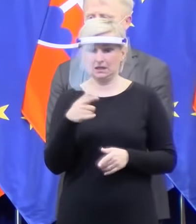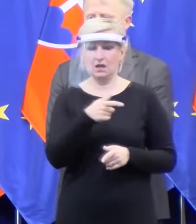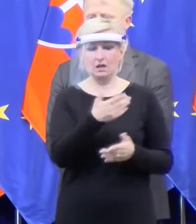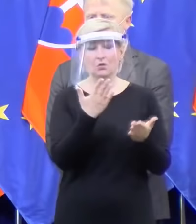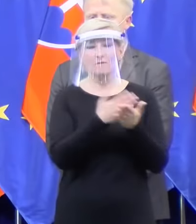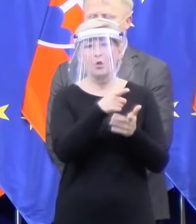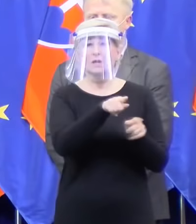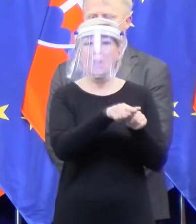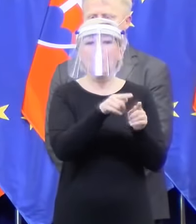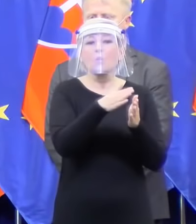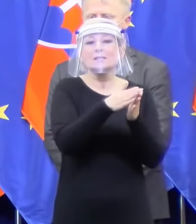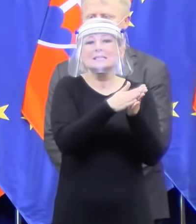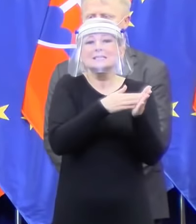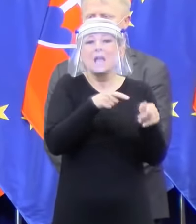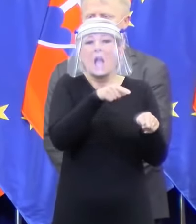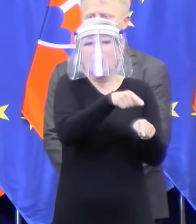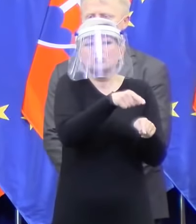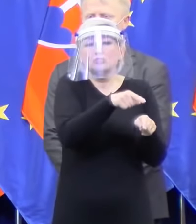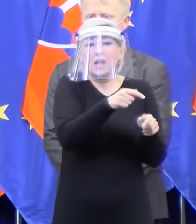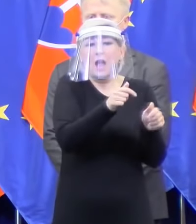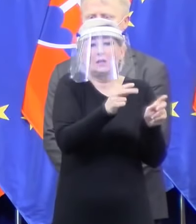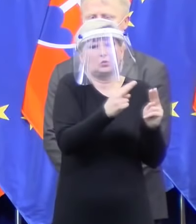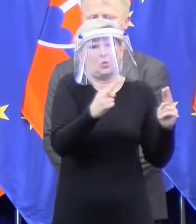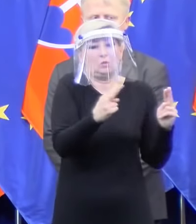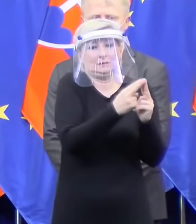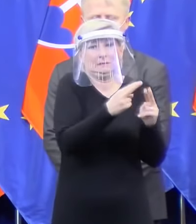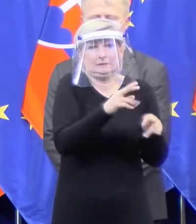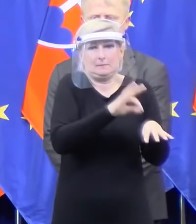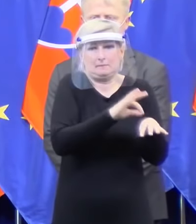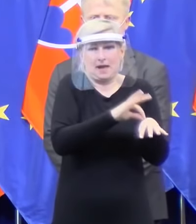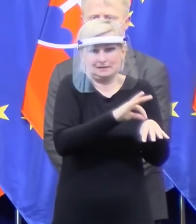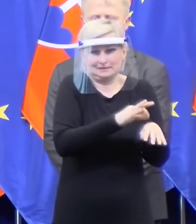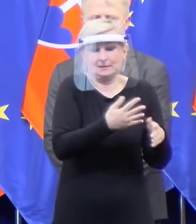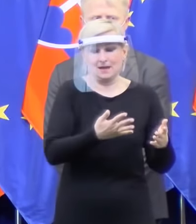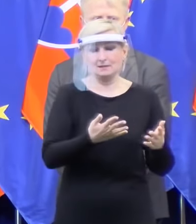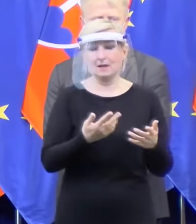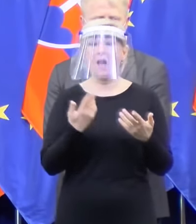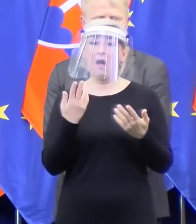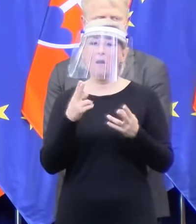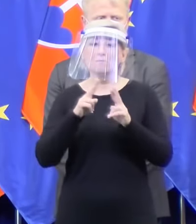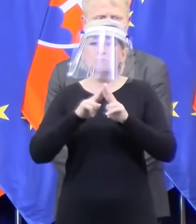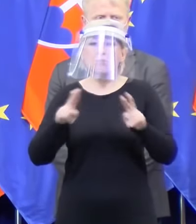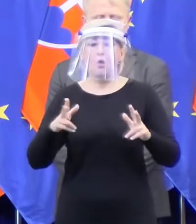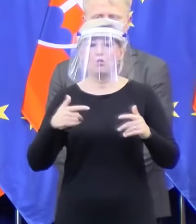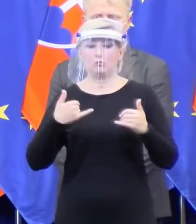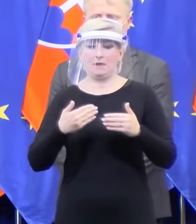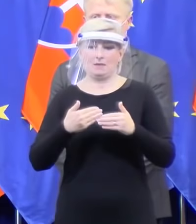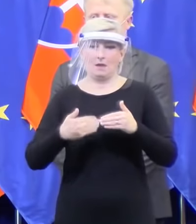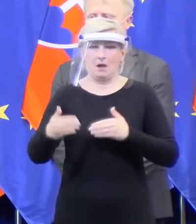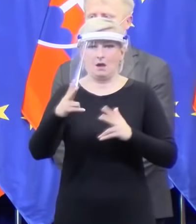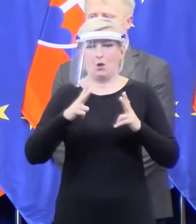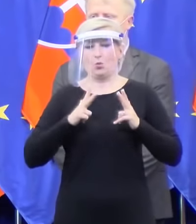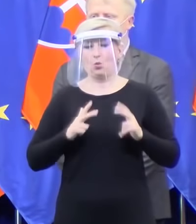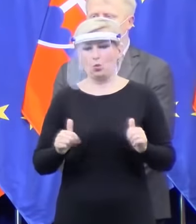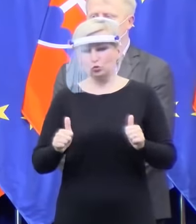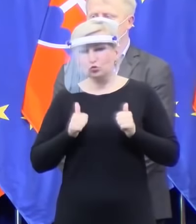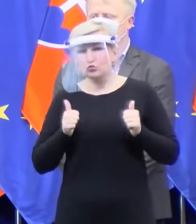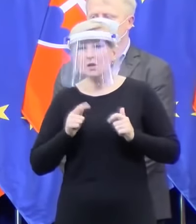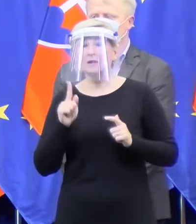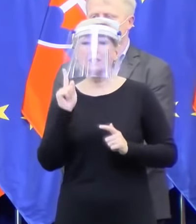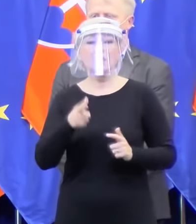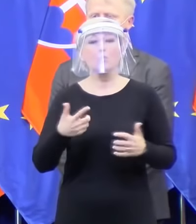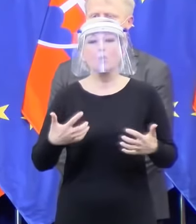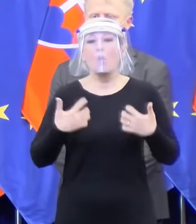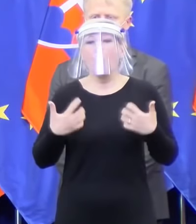tak si myslím, že môžeme naozaj z tohto pohľadu v kľude žiť a nemusíme sa strahovať my o ich život a oni